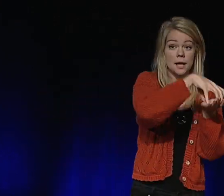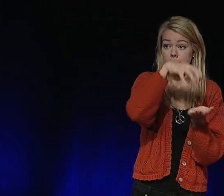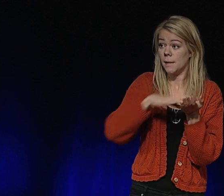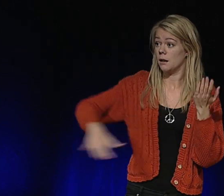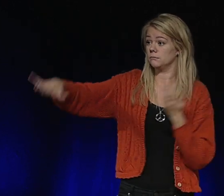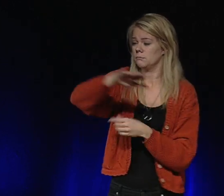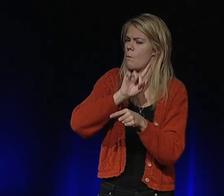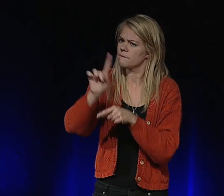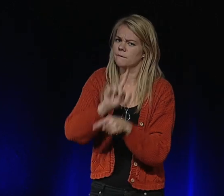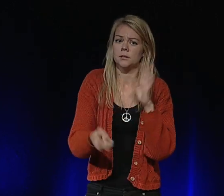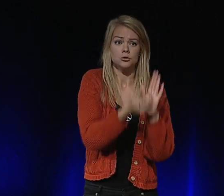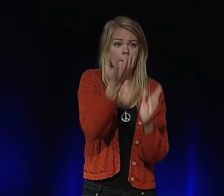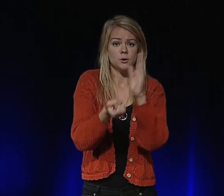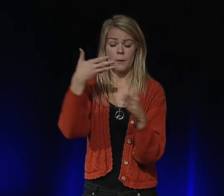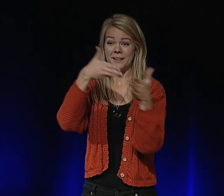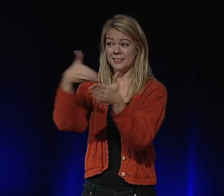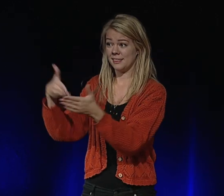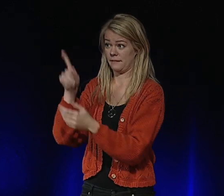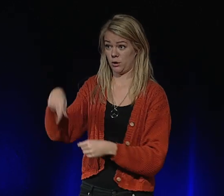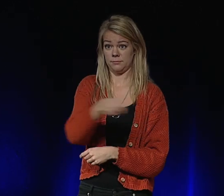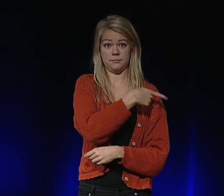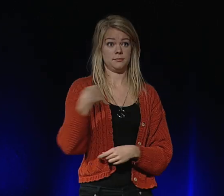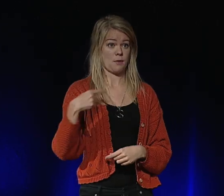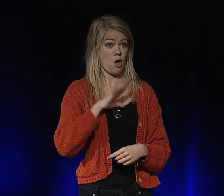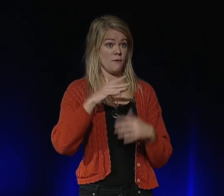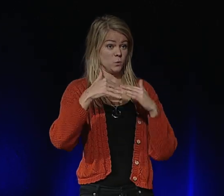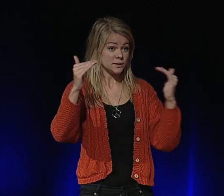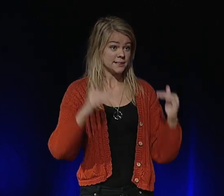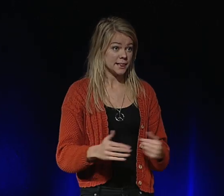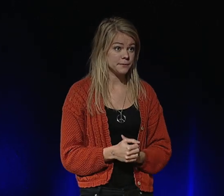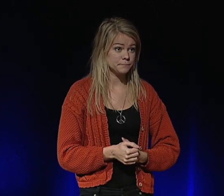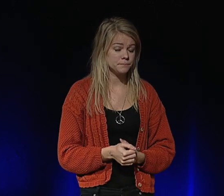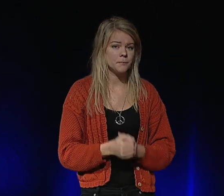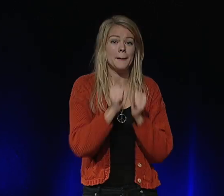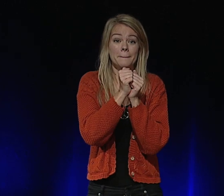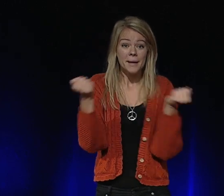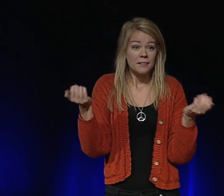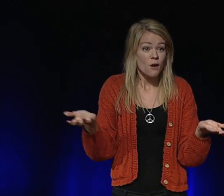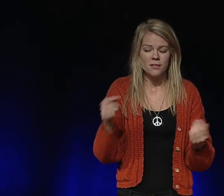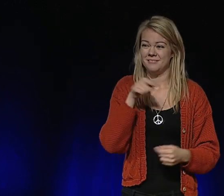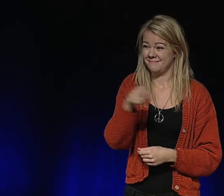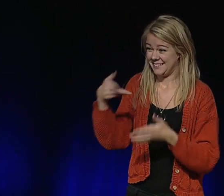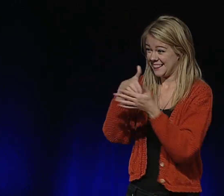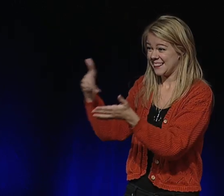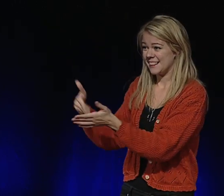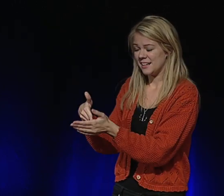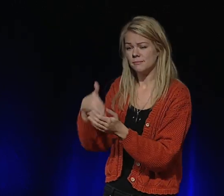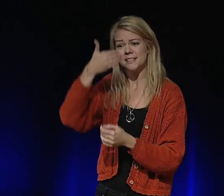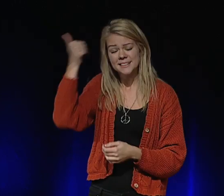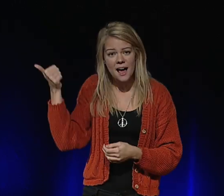Men det är sant att samhället många gånger konstruerar hinder för oss med funktionsnedsättning. Men dessa hinder